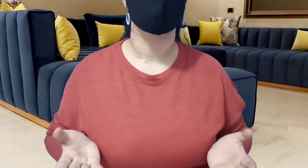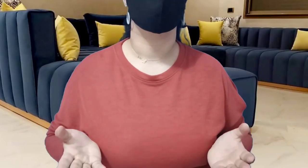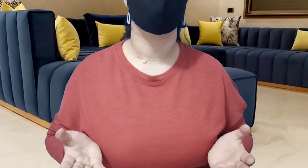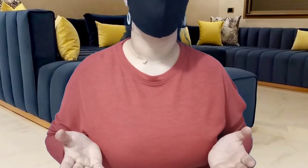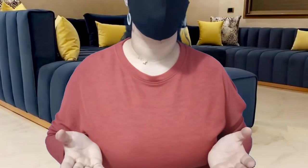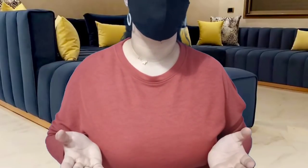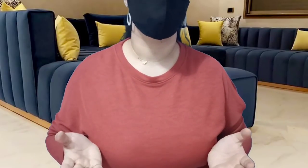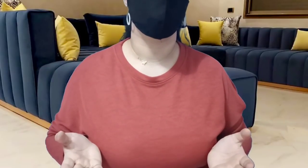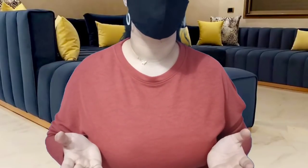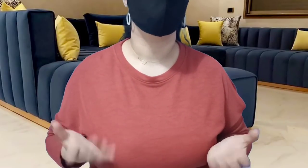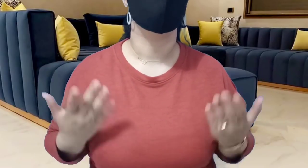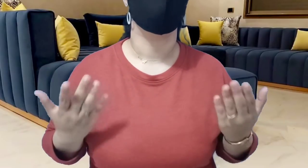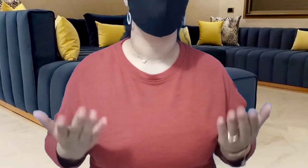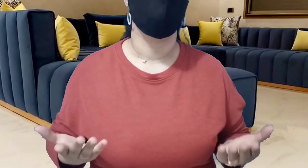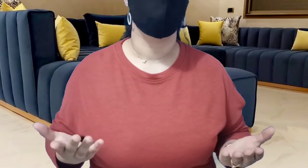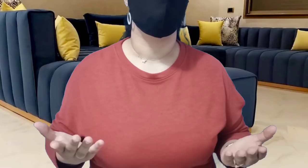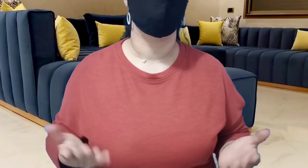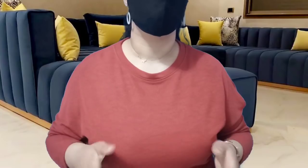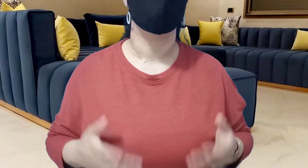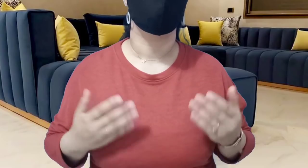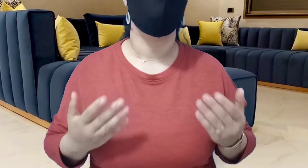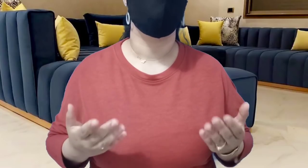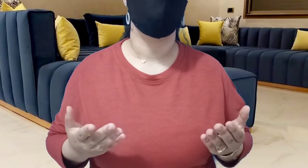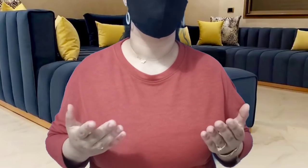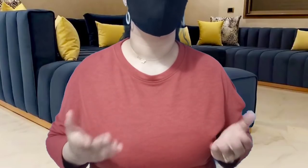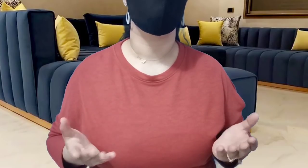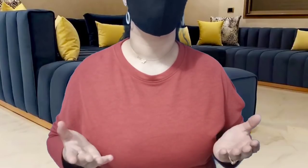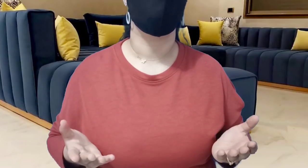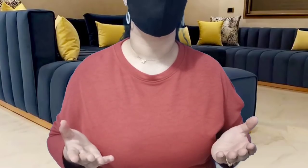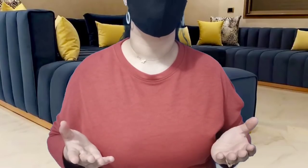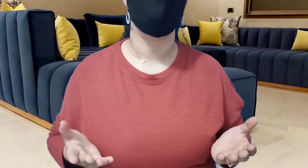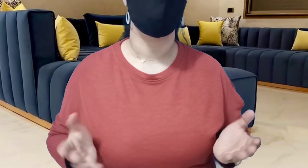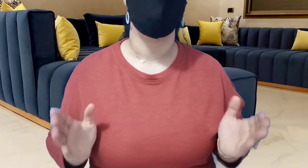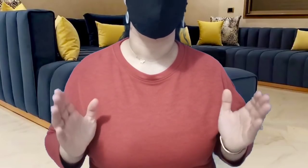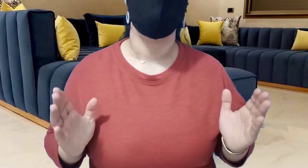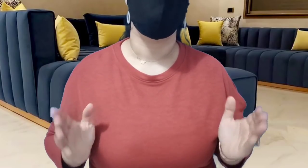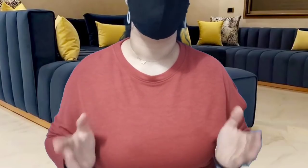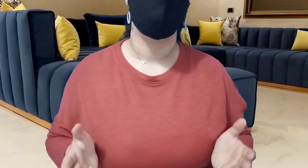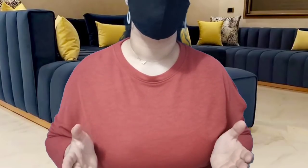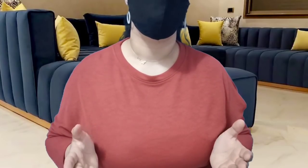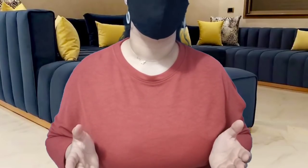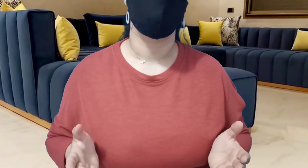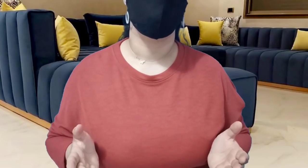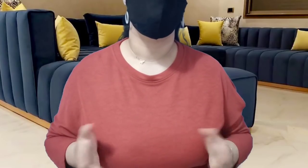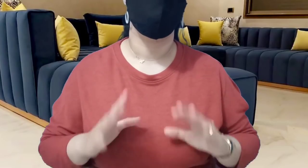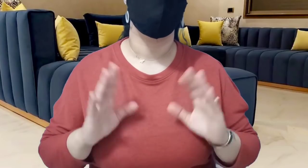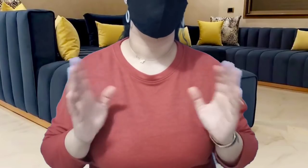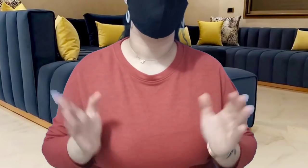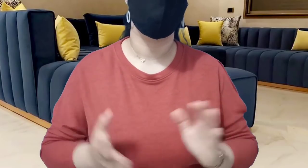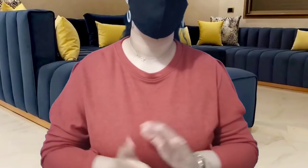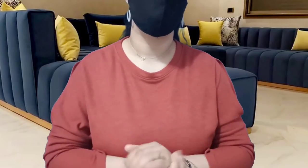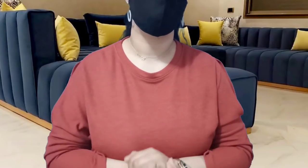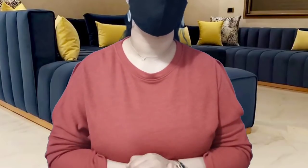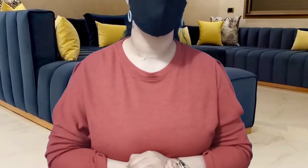لبا محمد يقوم بالسلامة لوليداته والزوجة دياله والناس اللي تحبوه